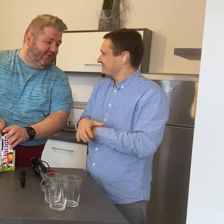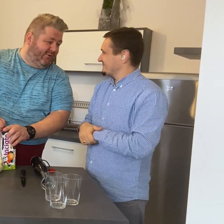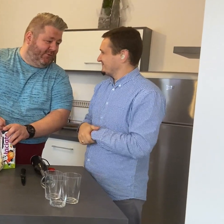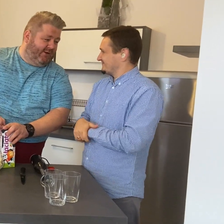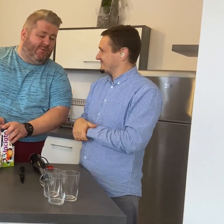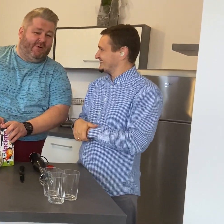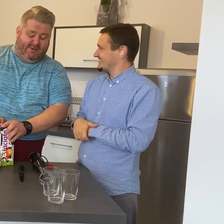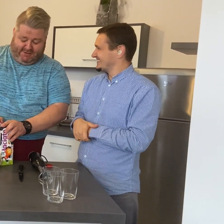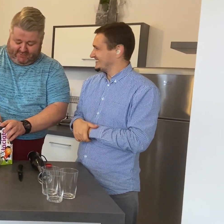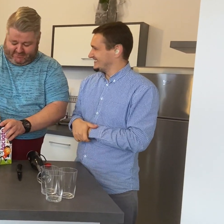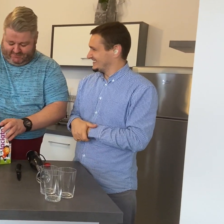programu Pani Magda.